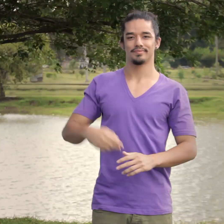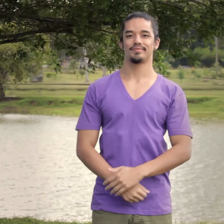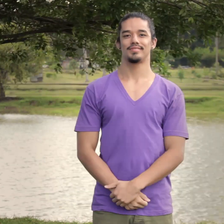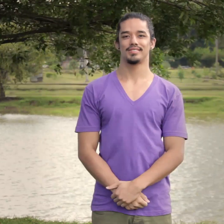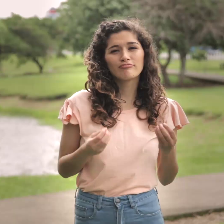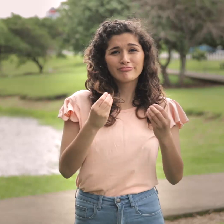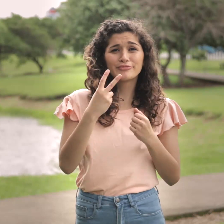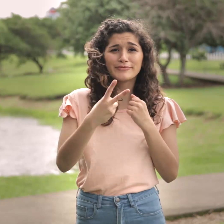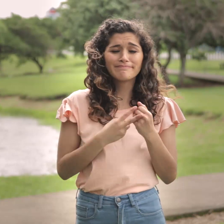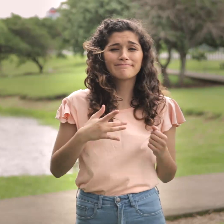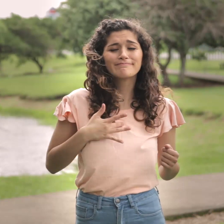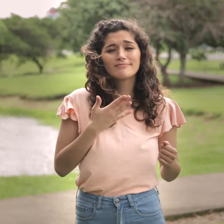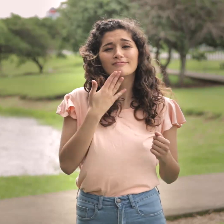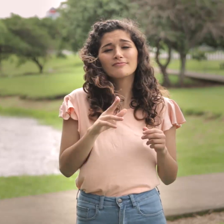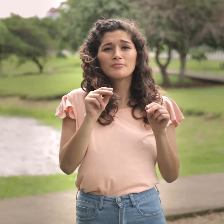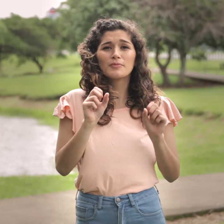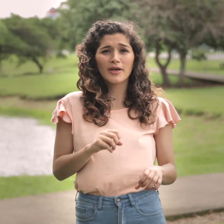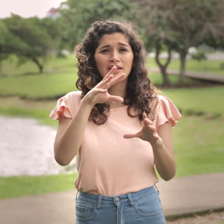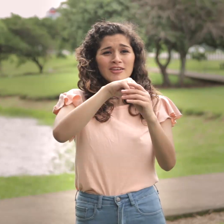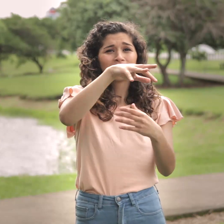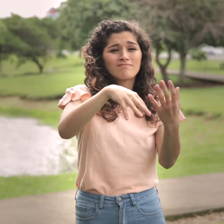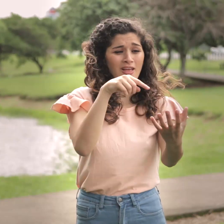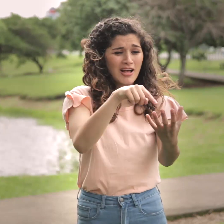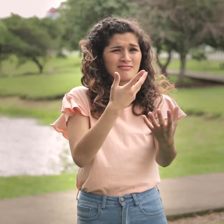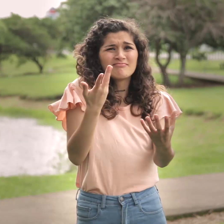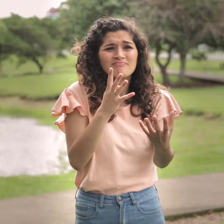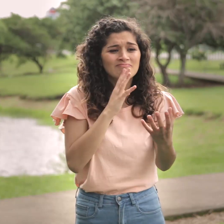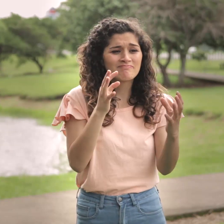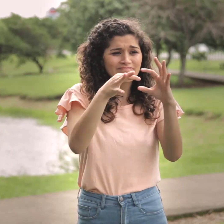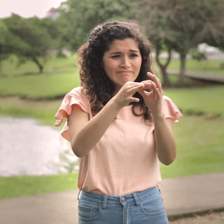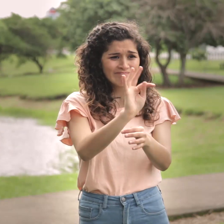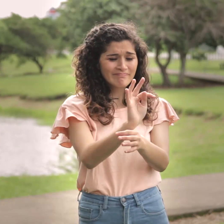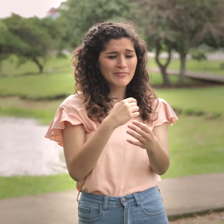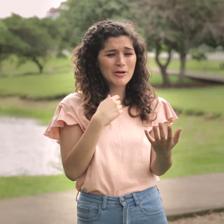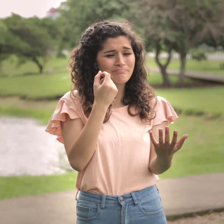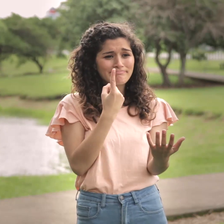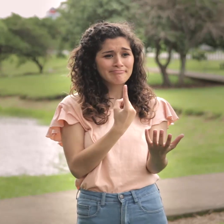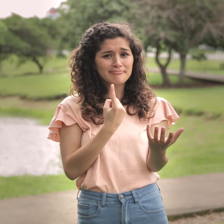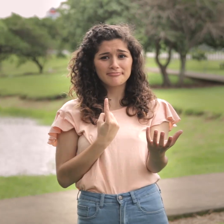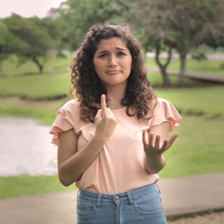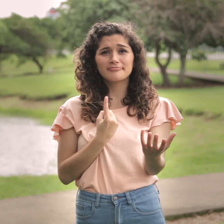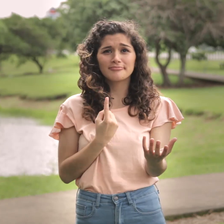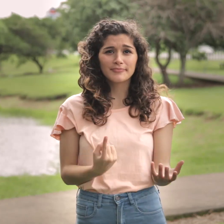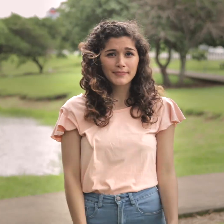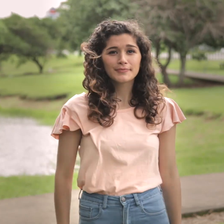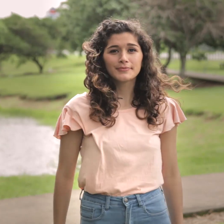historia. Muchas veces me siento mal al no poder interactuar, porque ellos están hablando sobre la televisión y yo me quedo